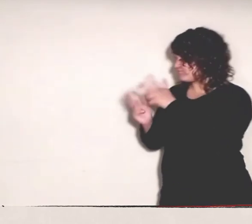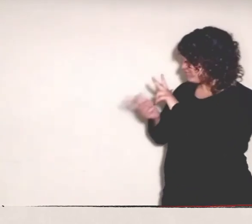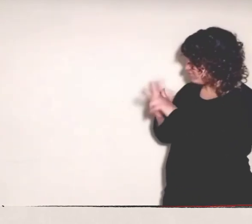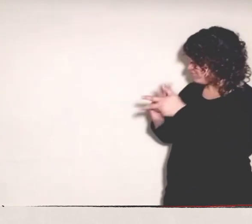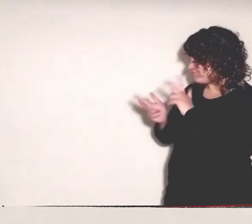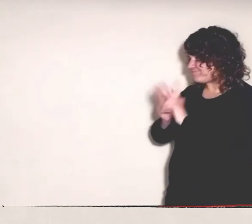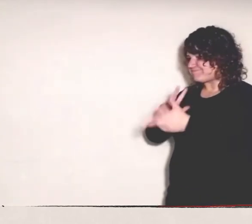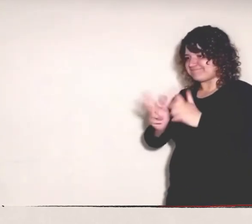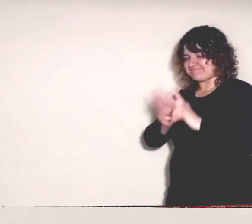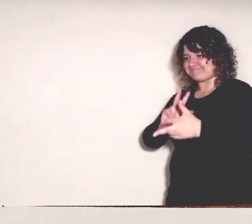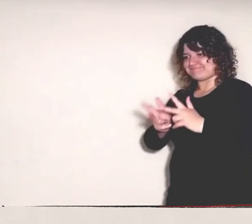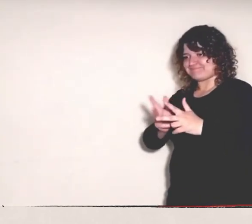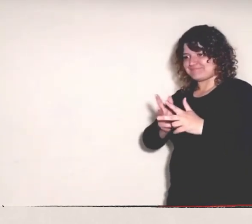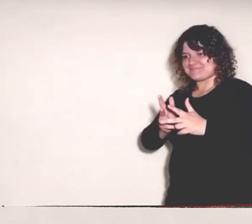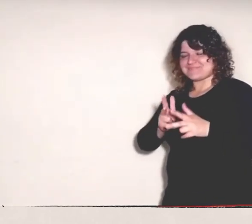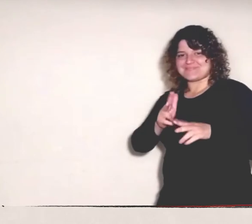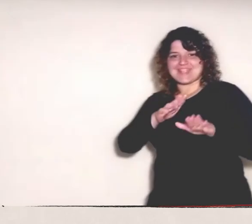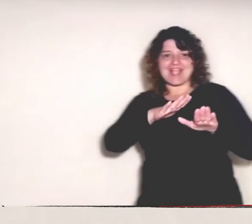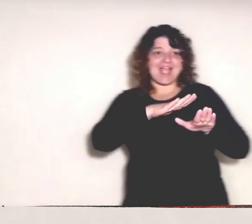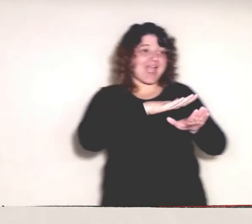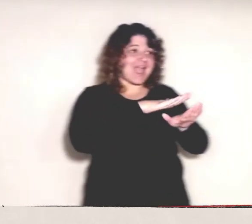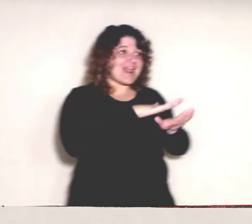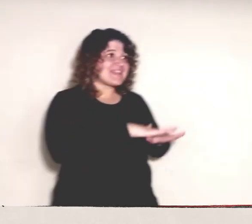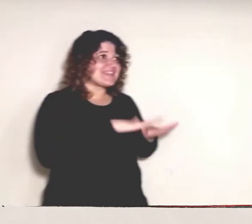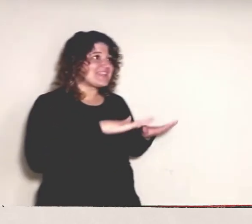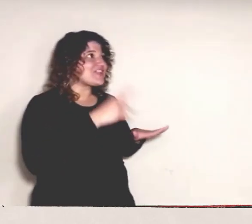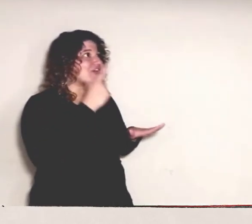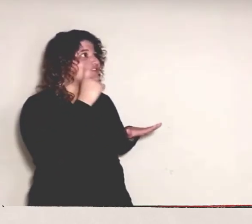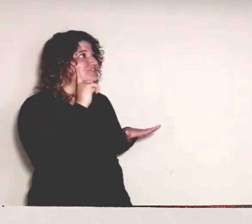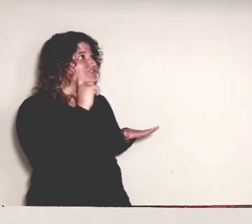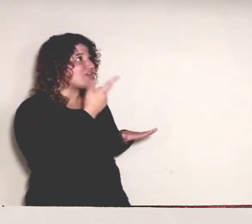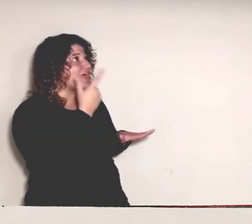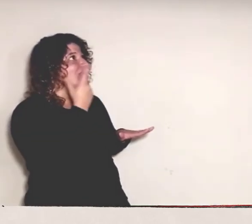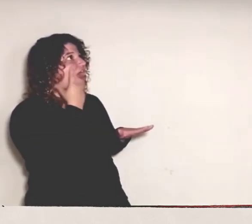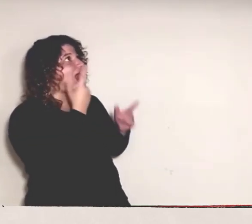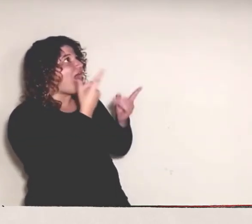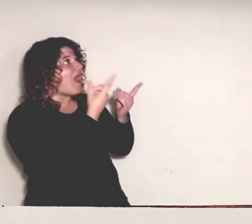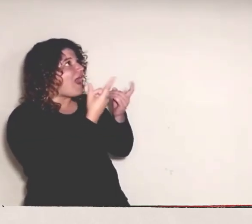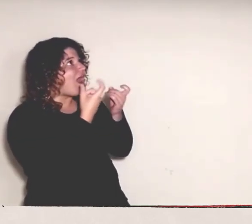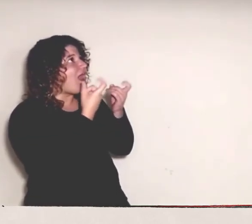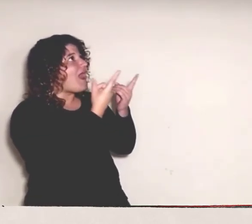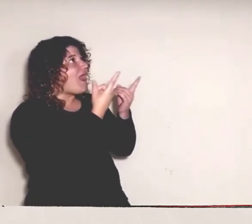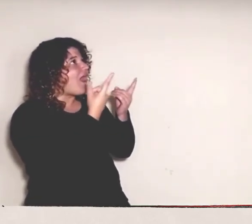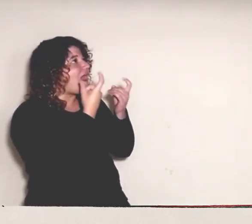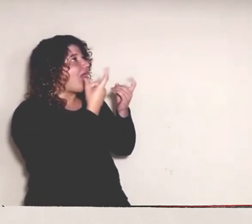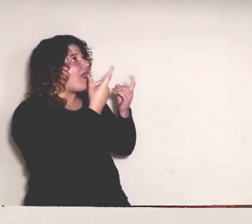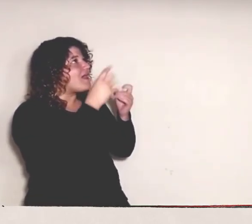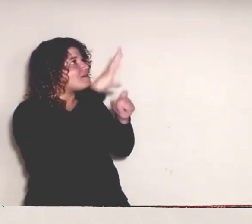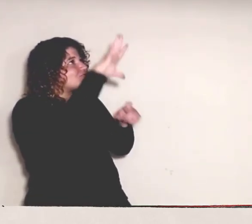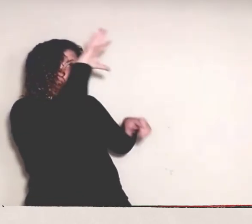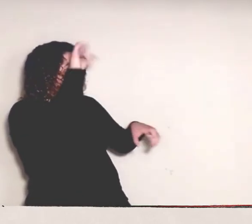de ese intercambio, las niñes sordes van captando la lengua de señas,